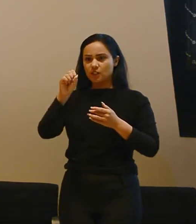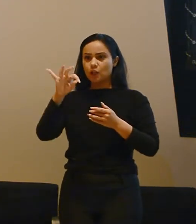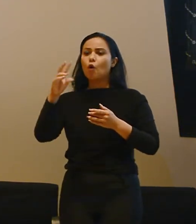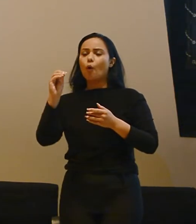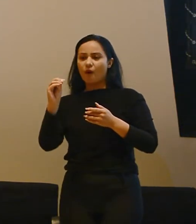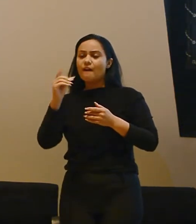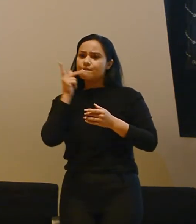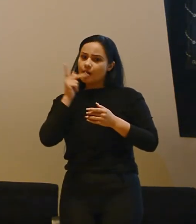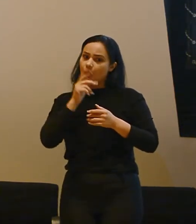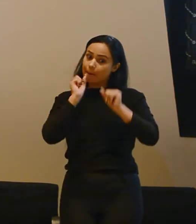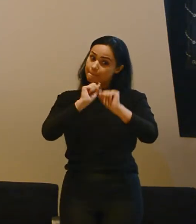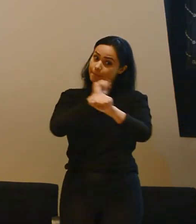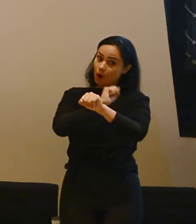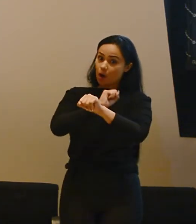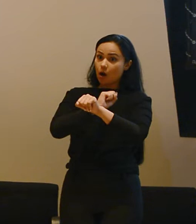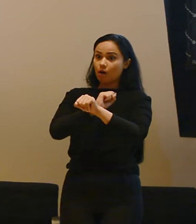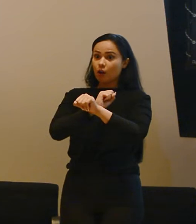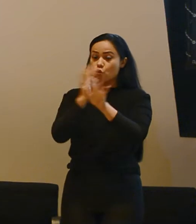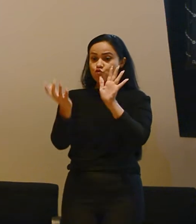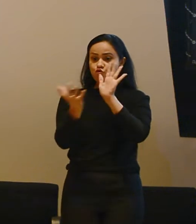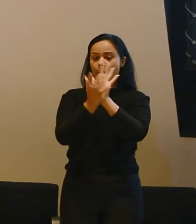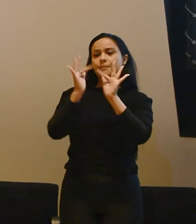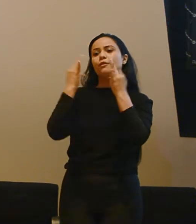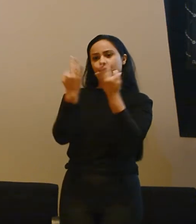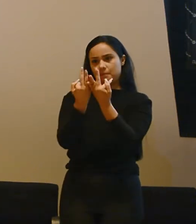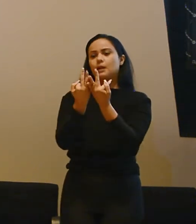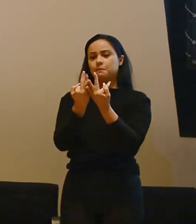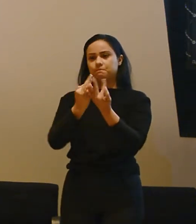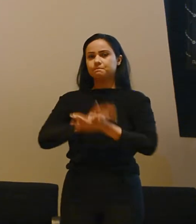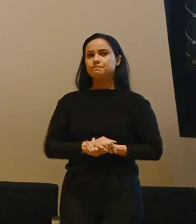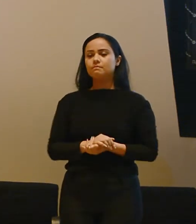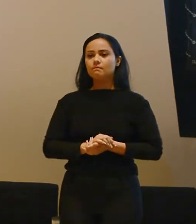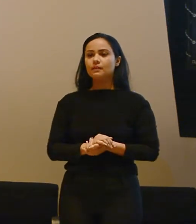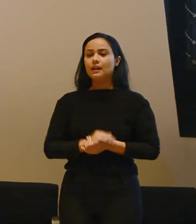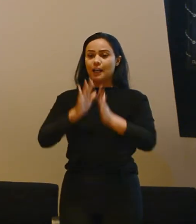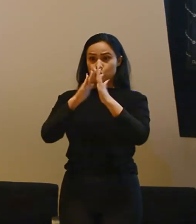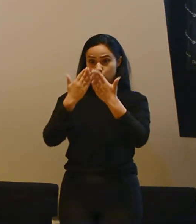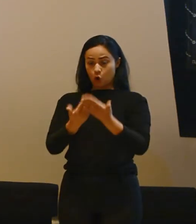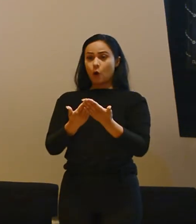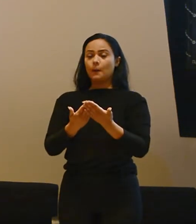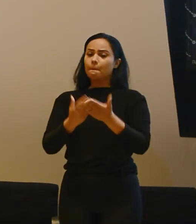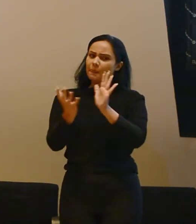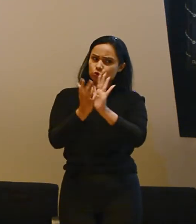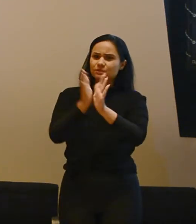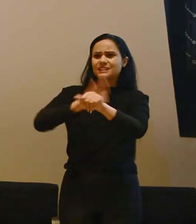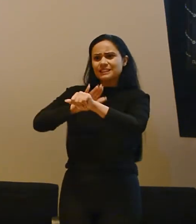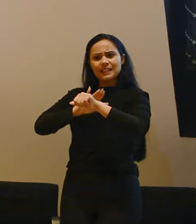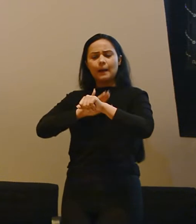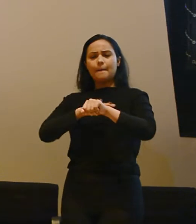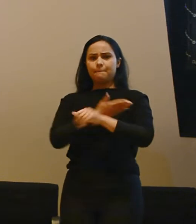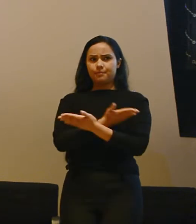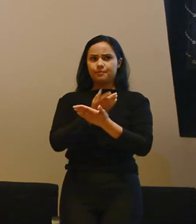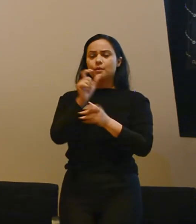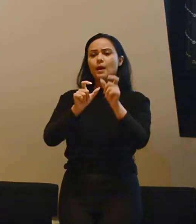esperar e a gente se coloca junto dessa família mesmo. Sobre a escola, estar junto o tempo todo com eles,